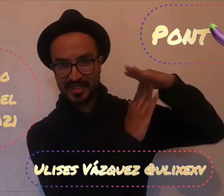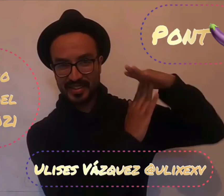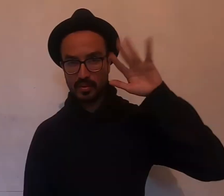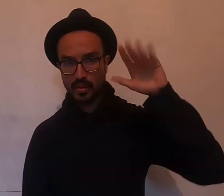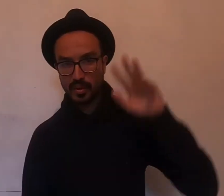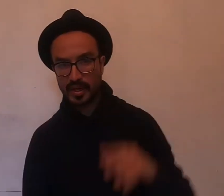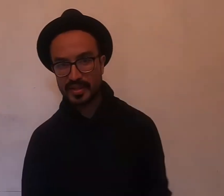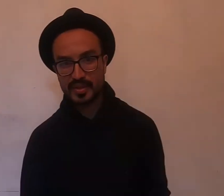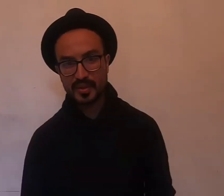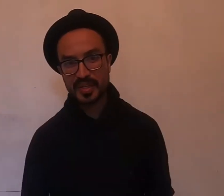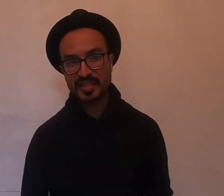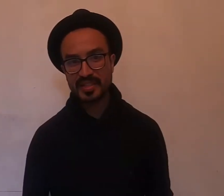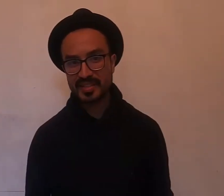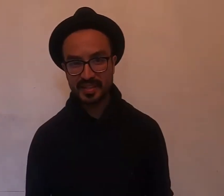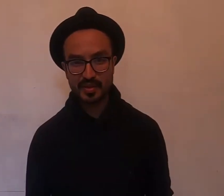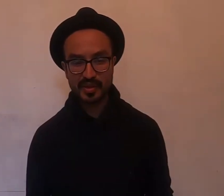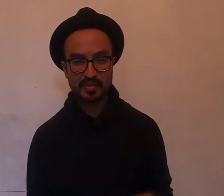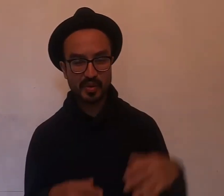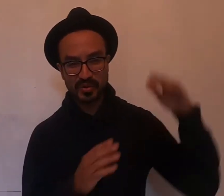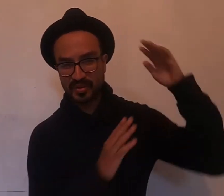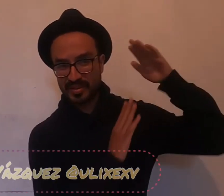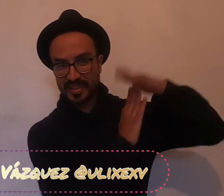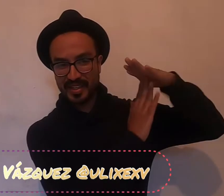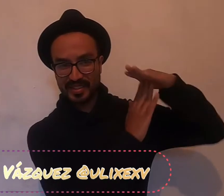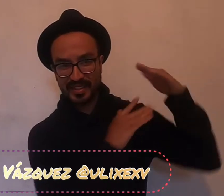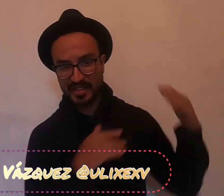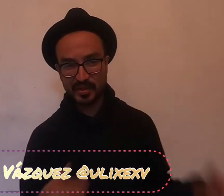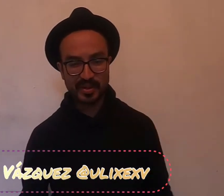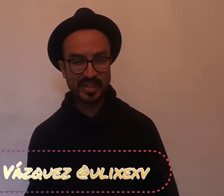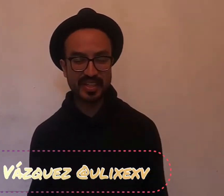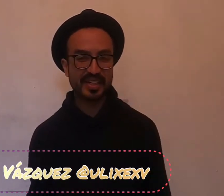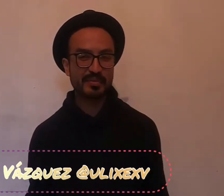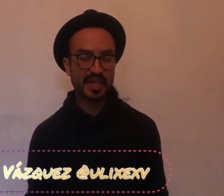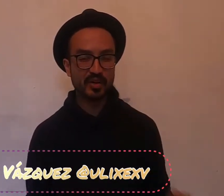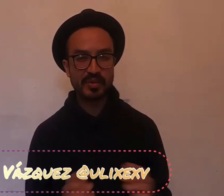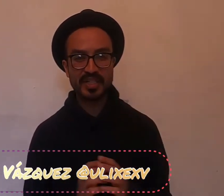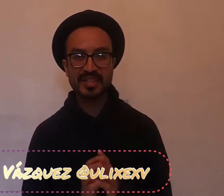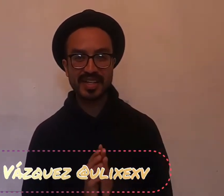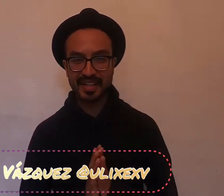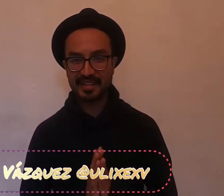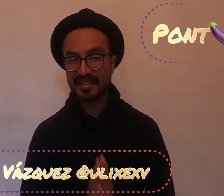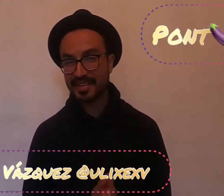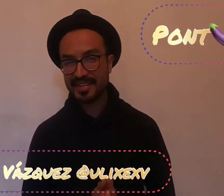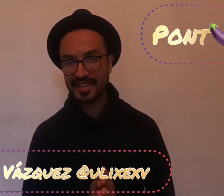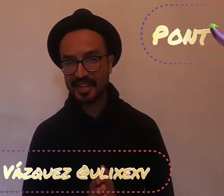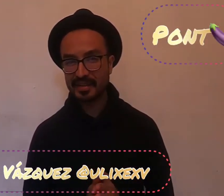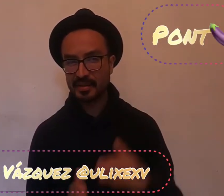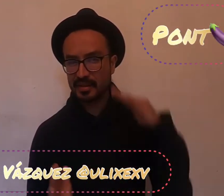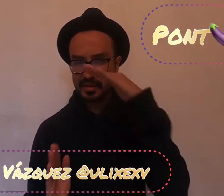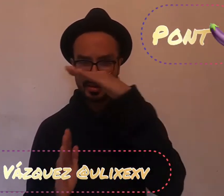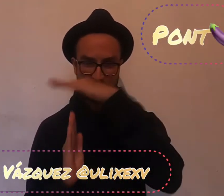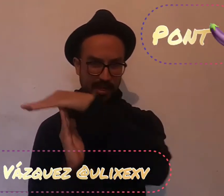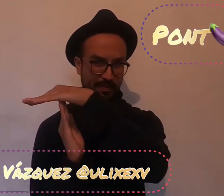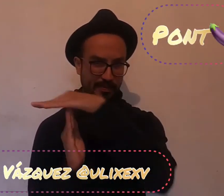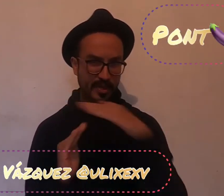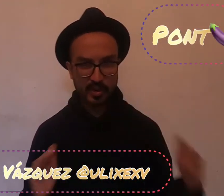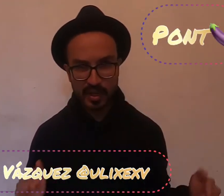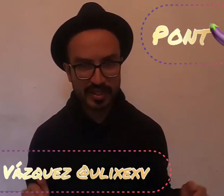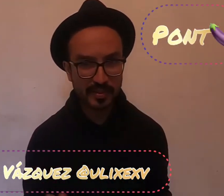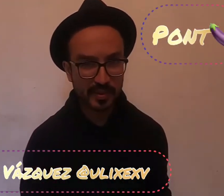Hola, soy Ulises y esto es Ponte, sección dedicada para hombres en Recibiente Colectivo.